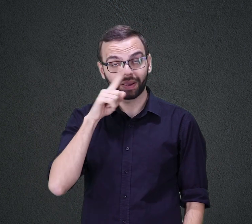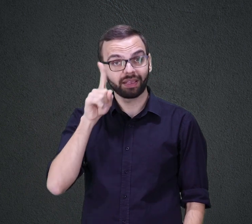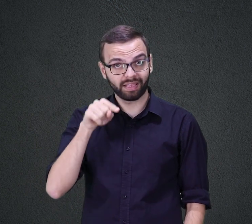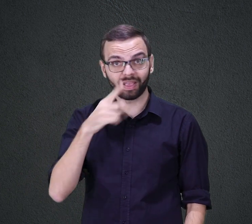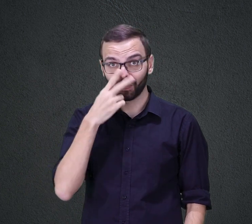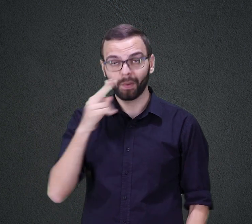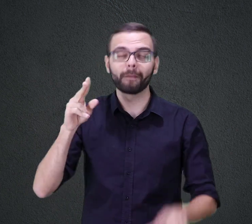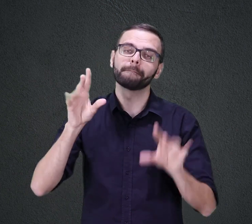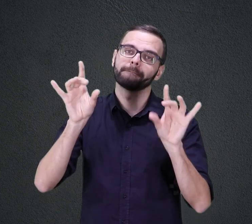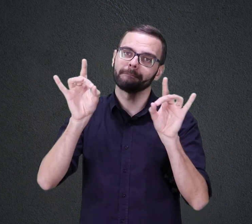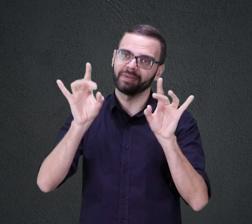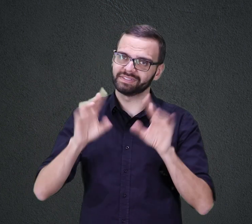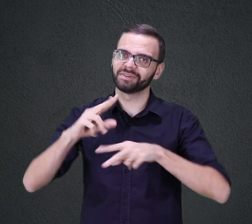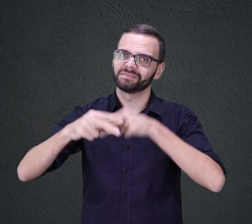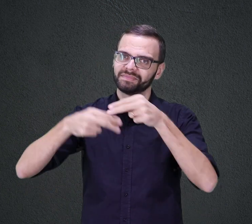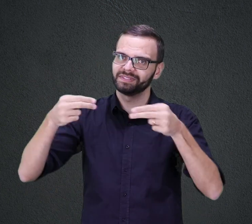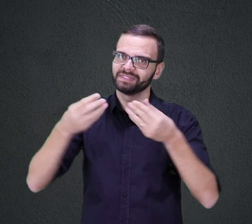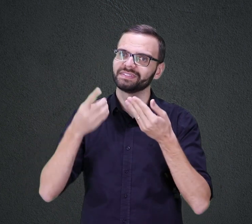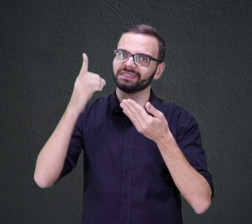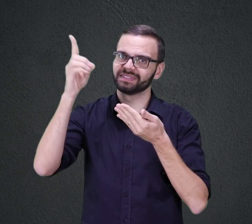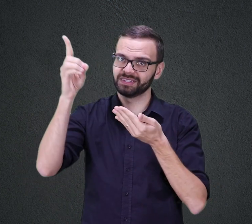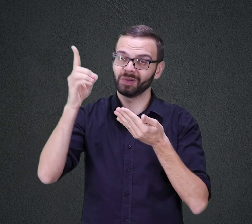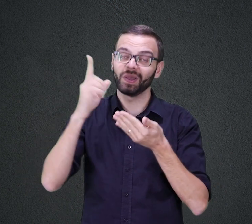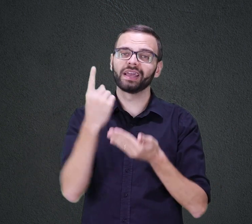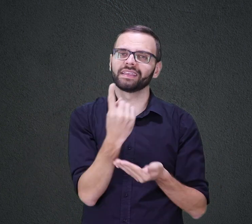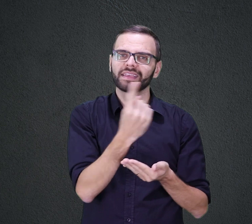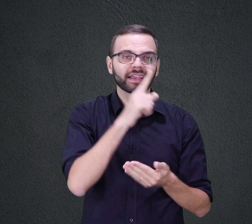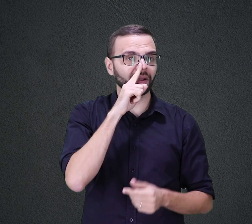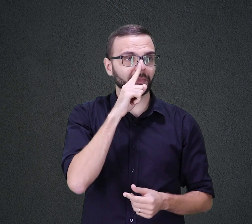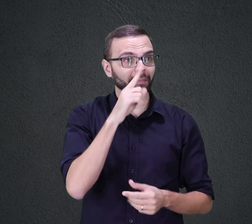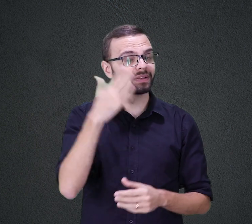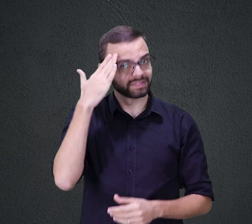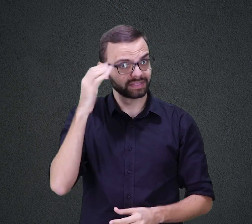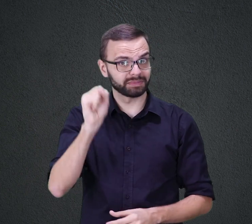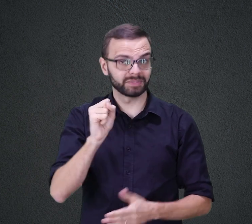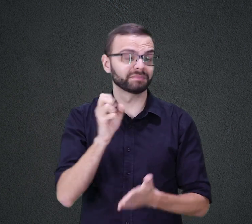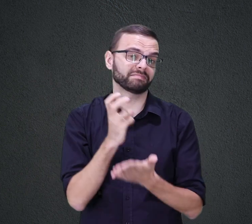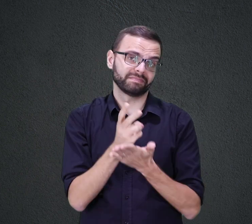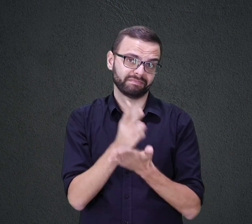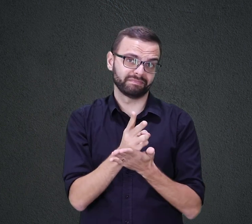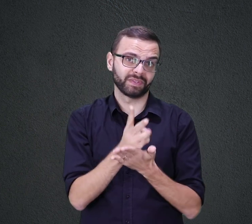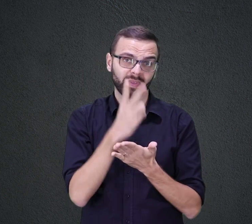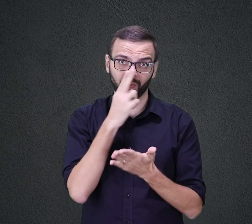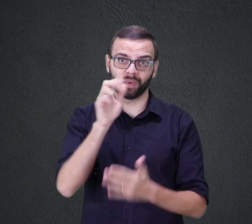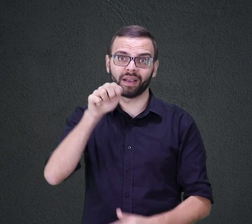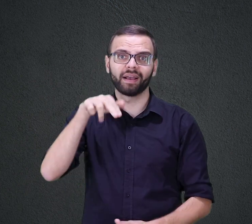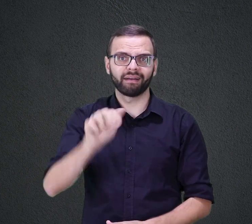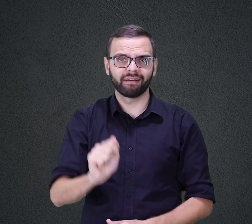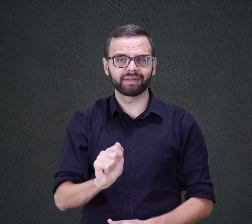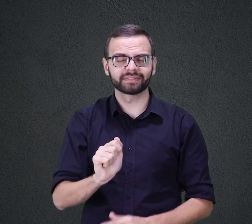TAMBÉM UMA RESPONSABILIDADE QUE CADA MÃE SEJA SÁBIA COMO ANA E SIGA O SEU EXEMPLO ENTREGANDO OS FILHOS AO